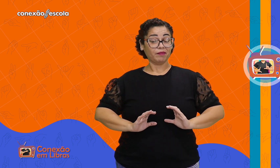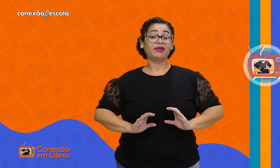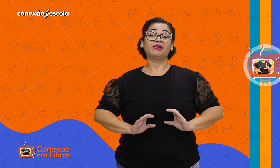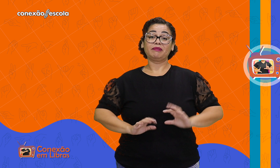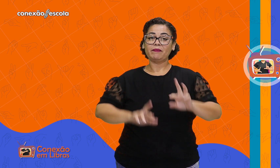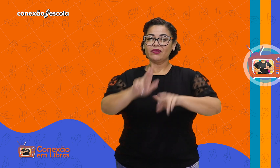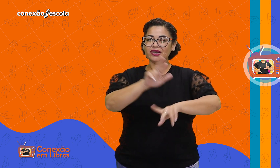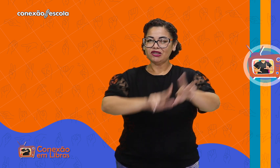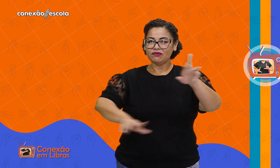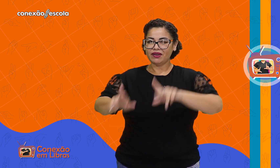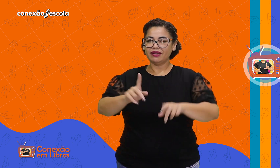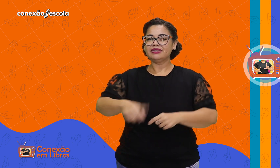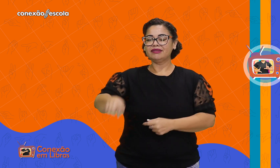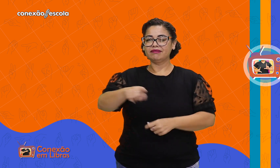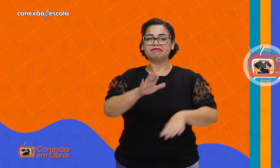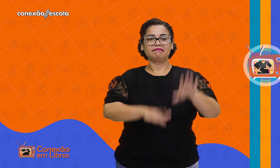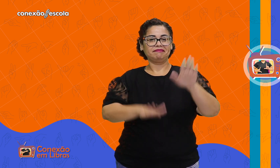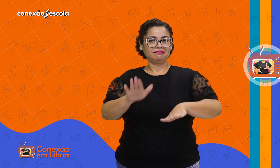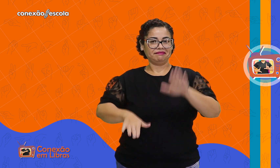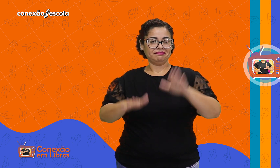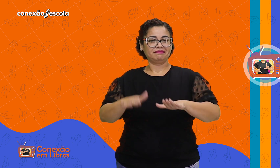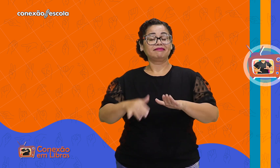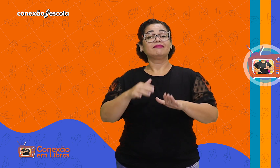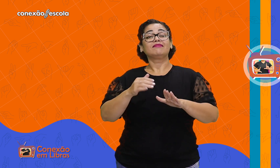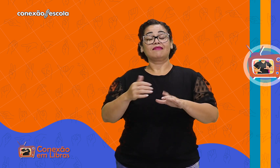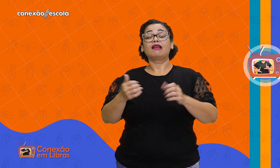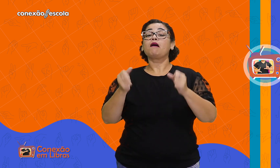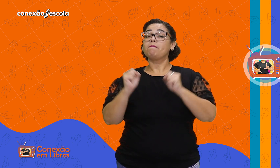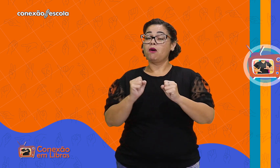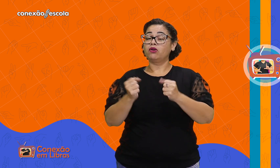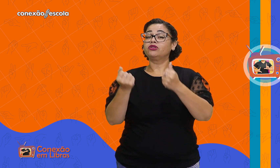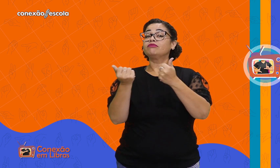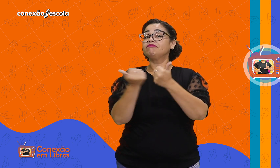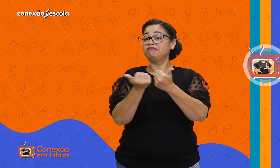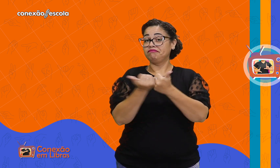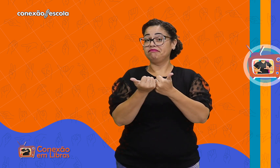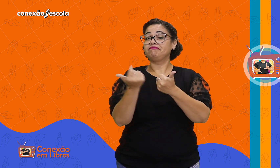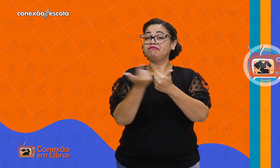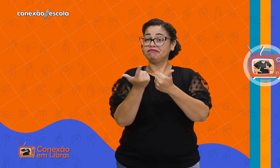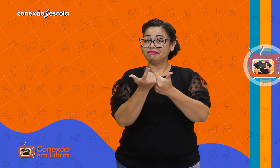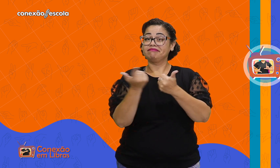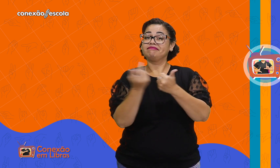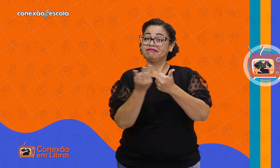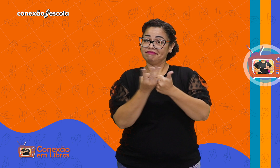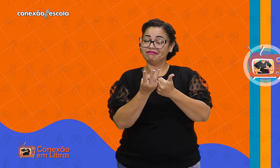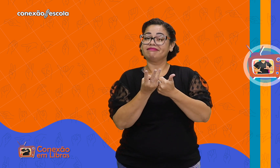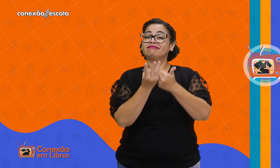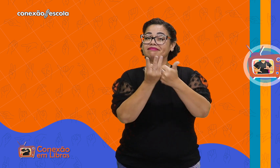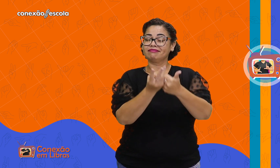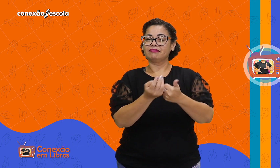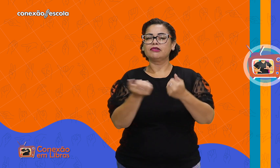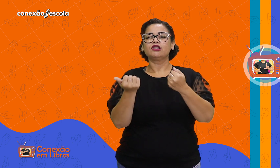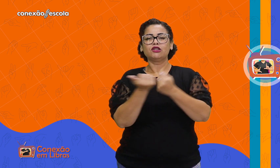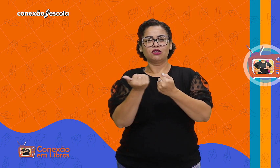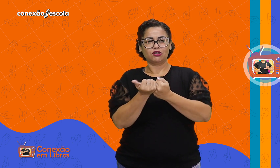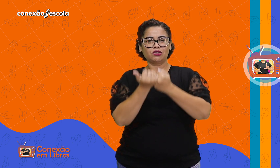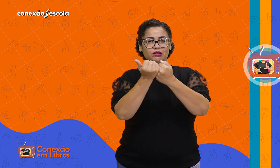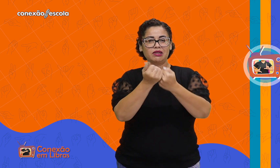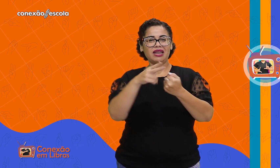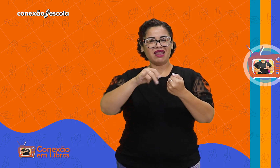comportamento. Essas diferenças podem variar como nível de suporte 1, 2 ou 3. Nível